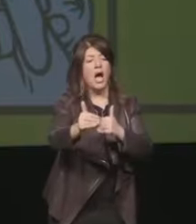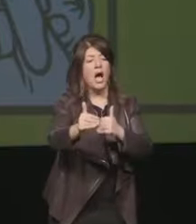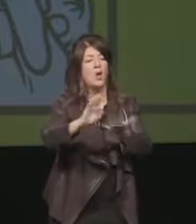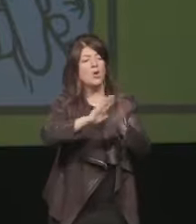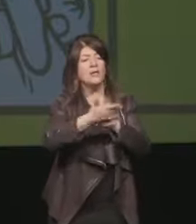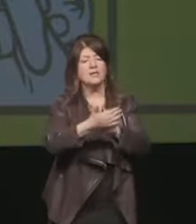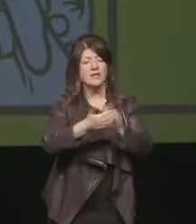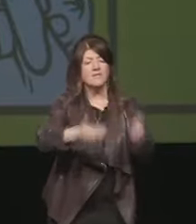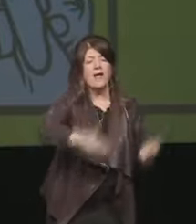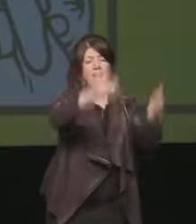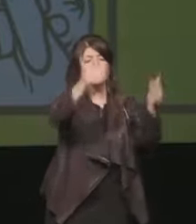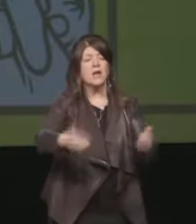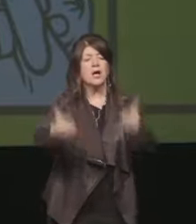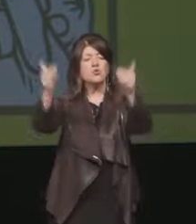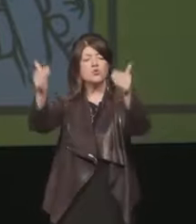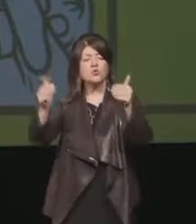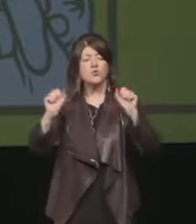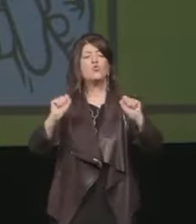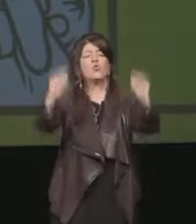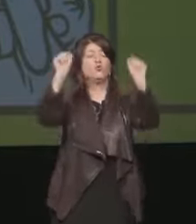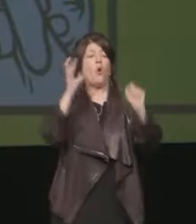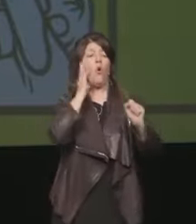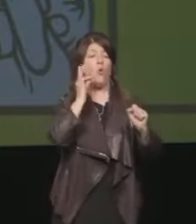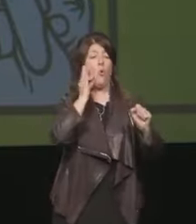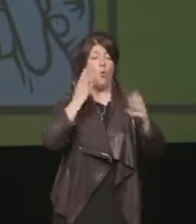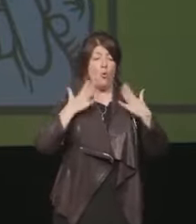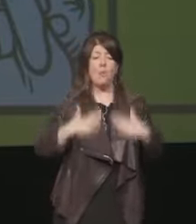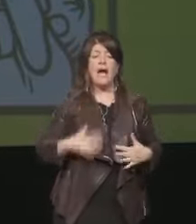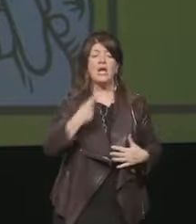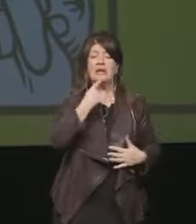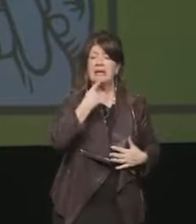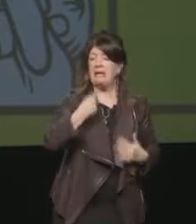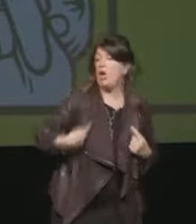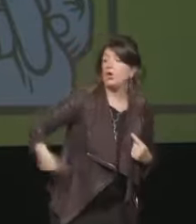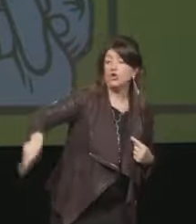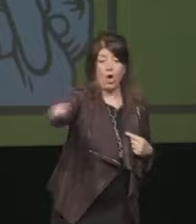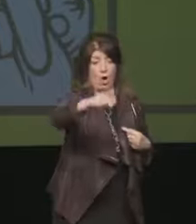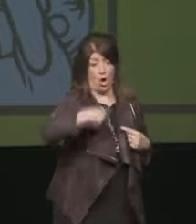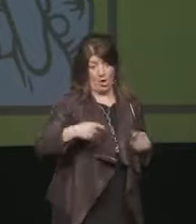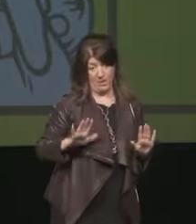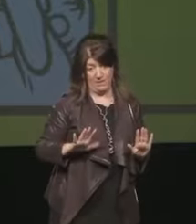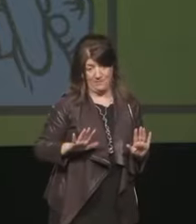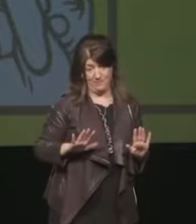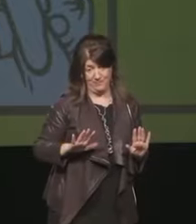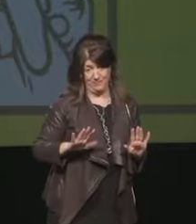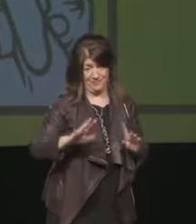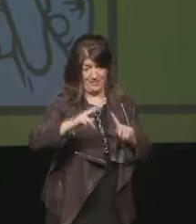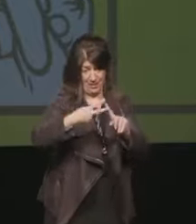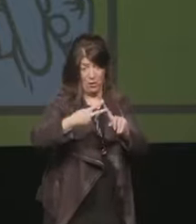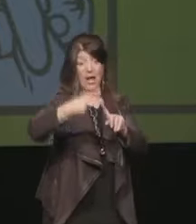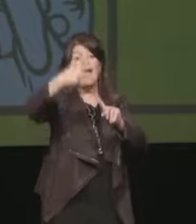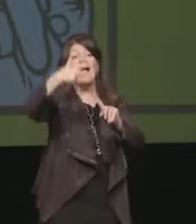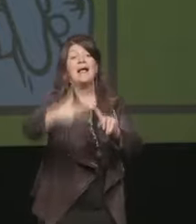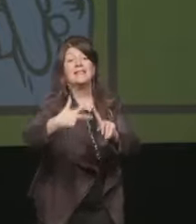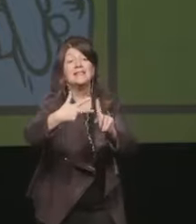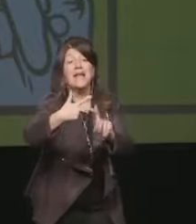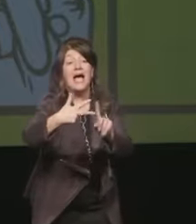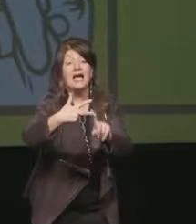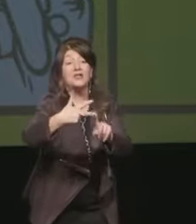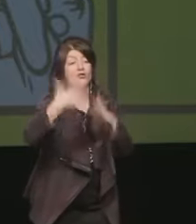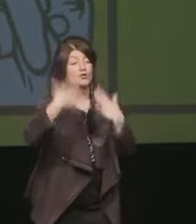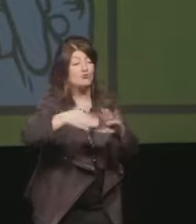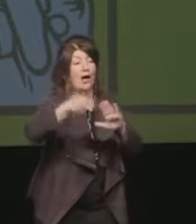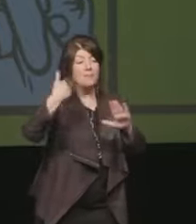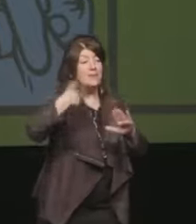umana dello scudo siamo noi questa è la seconda cosa la terza ma questa l'ha già detta il presidente Bino